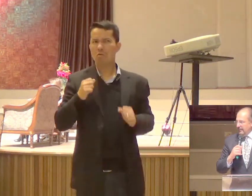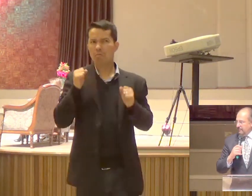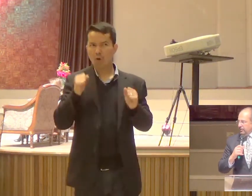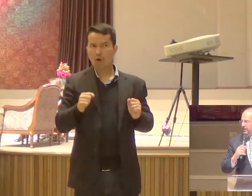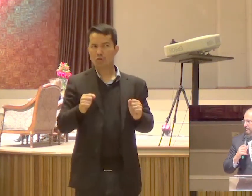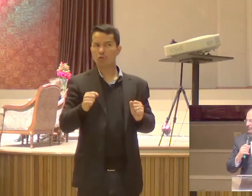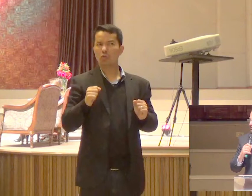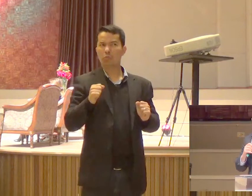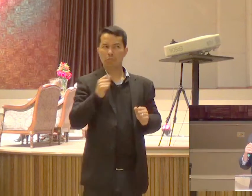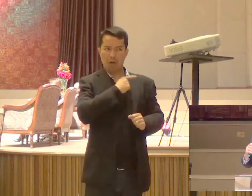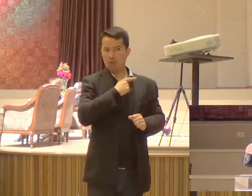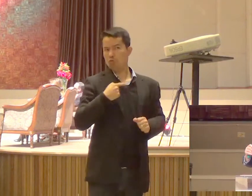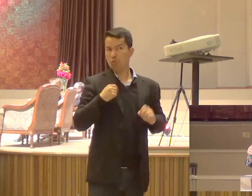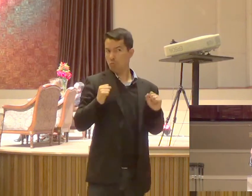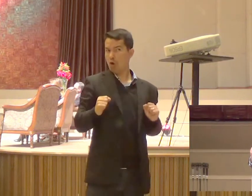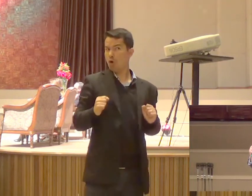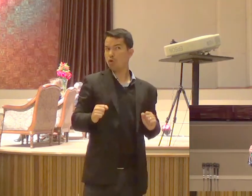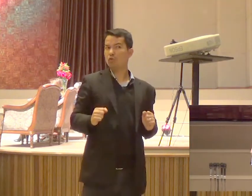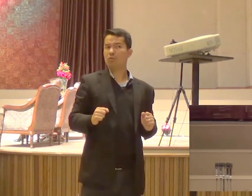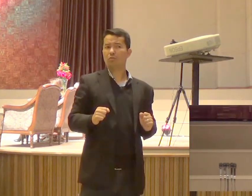Porque pastor É um dom